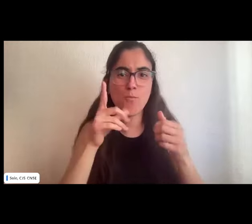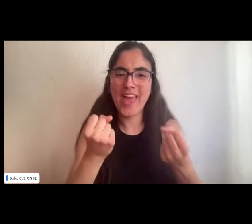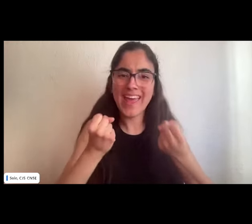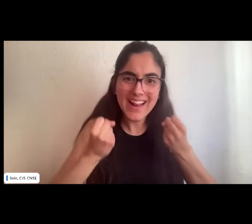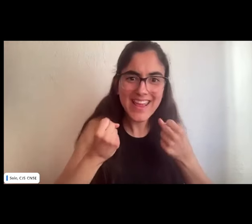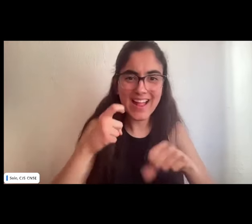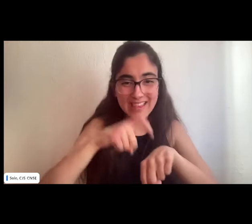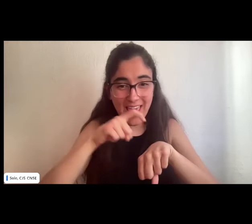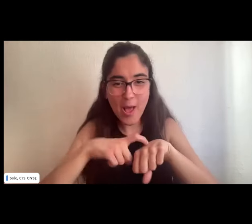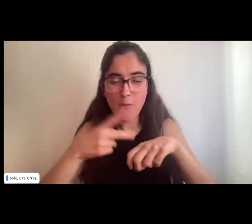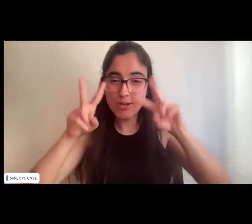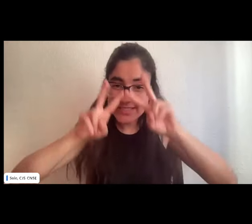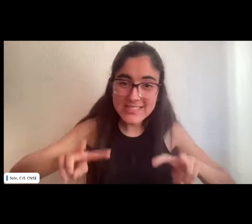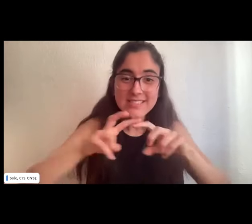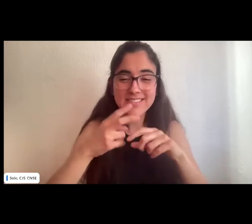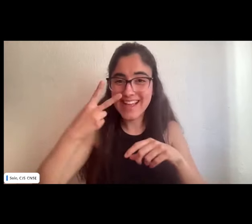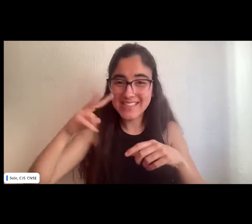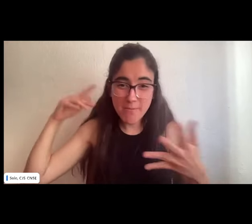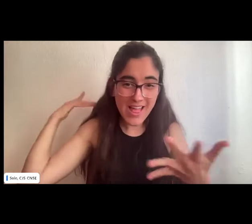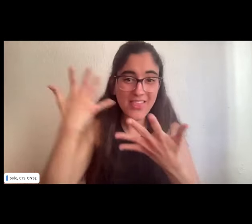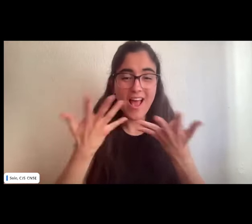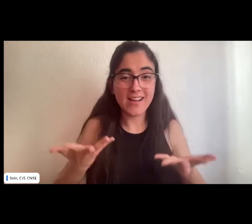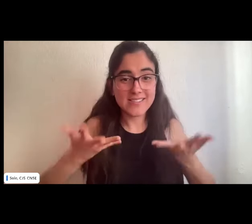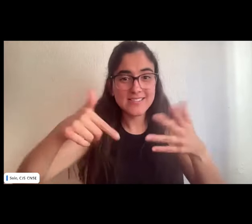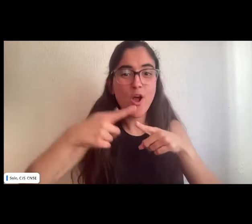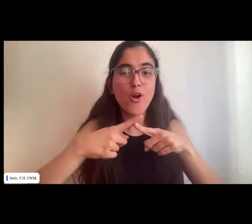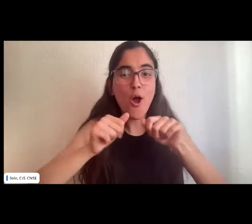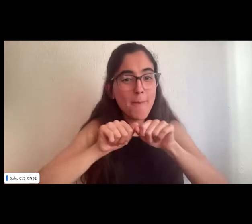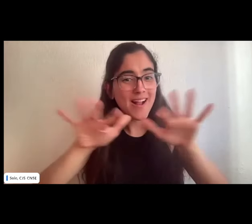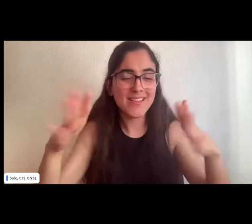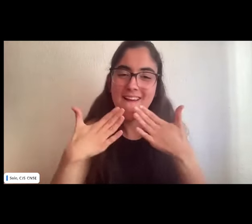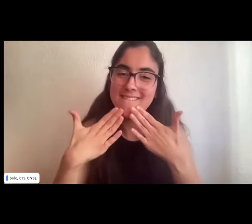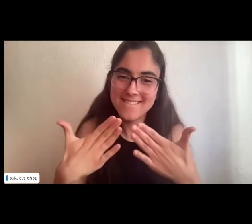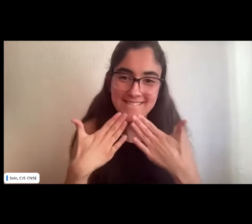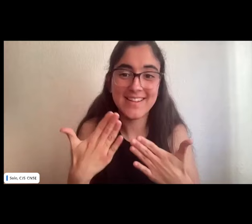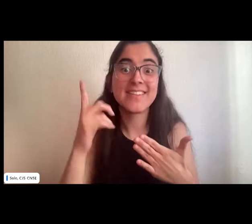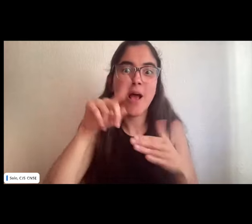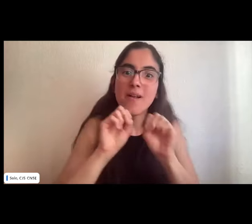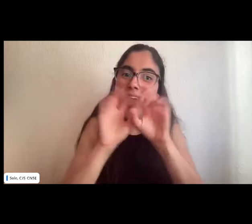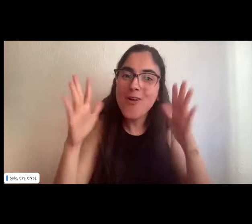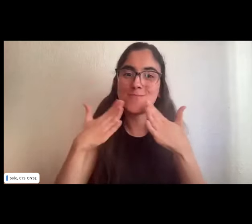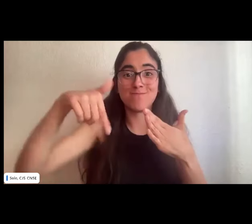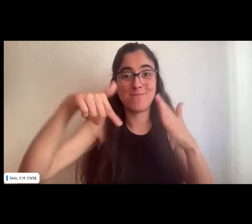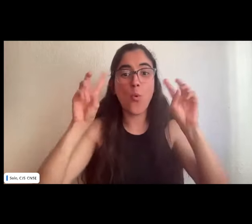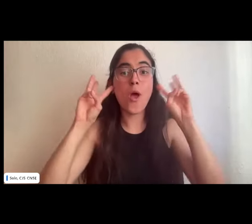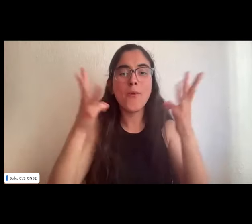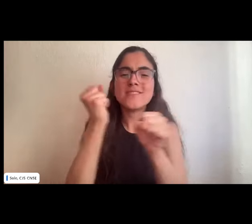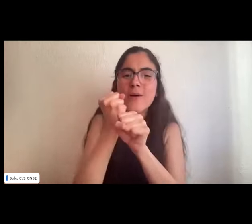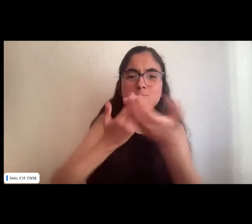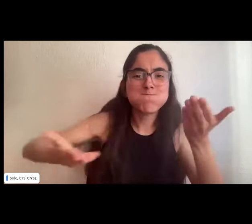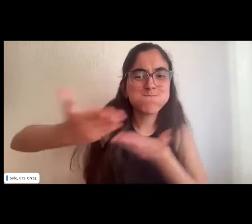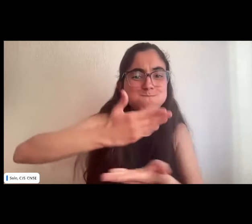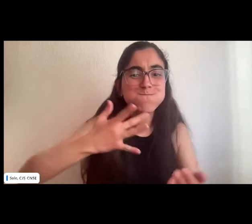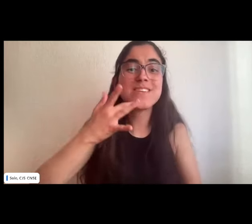quiero agradecer a Pere por su energía su tiempo su investigación y su experiencia que ha compartido en el día